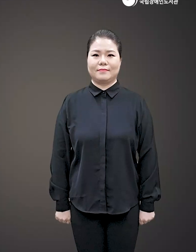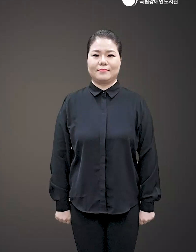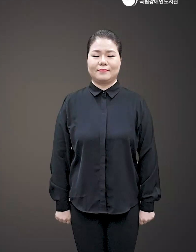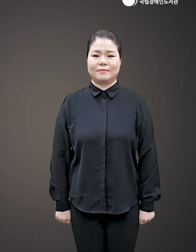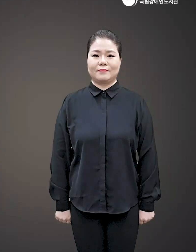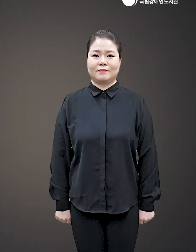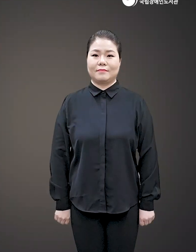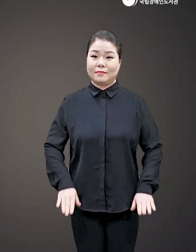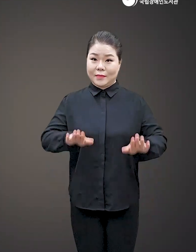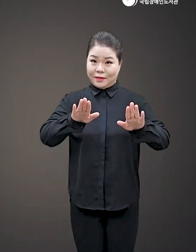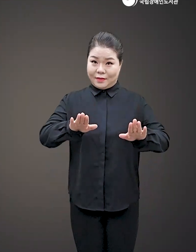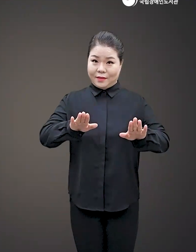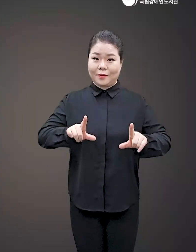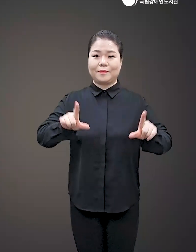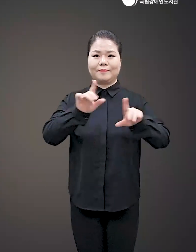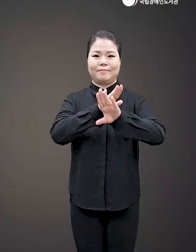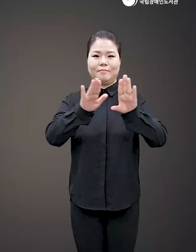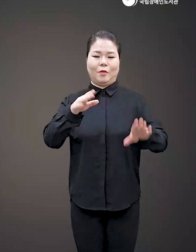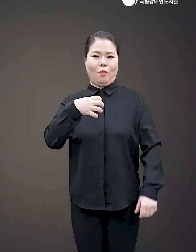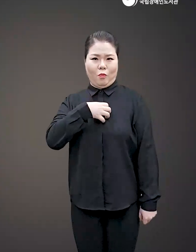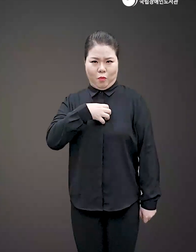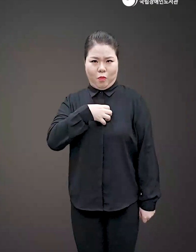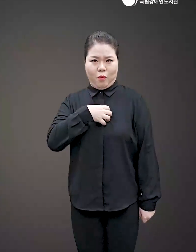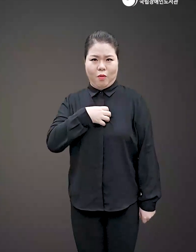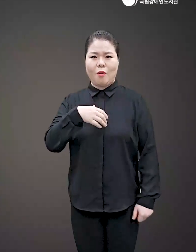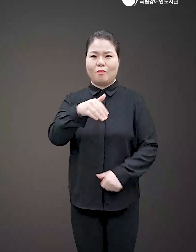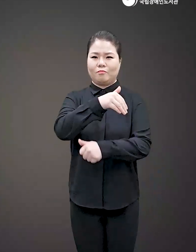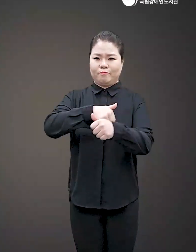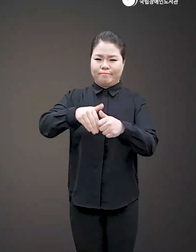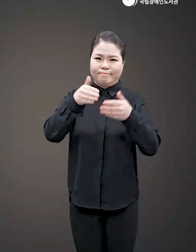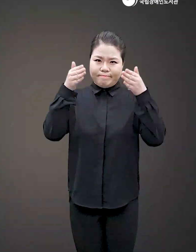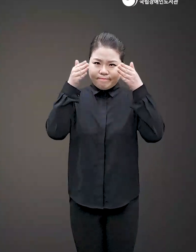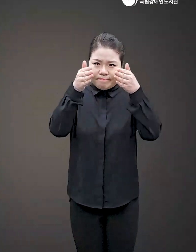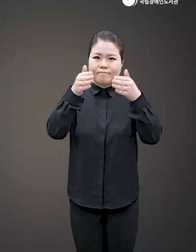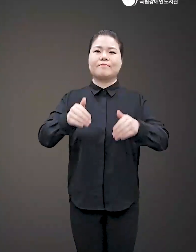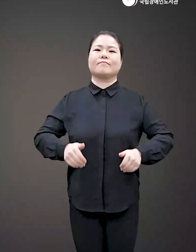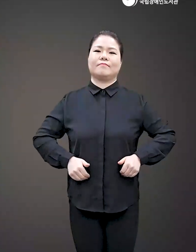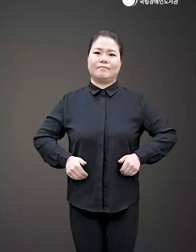이제는 기후위기의 현실을 직시해야만 한다